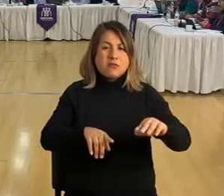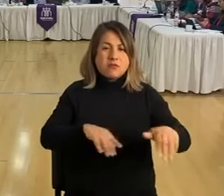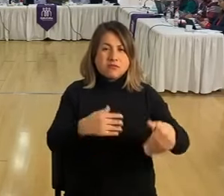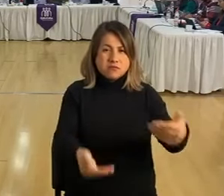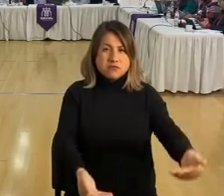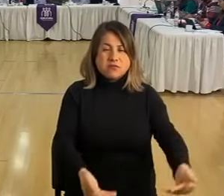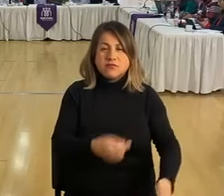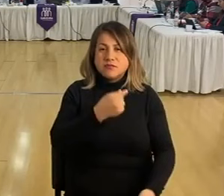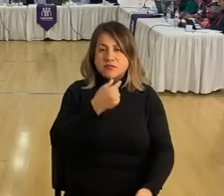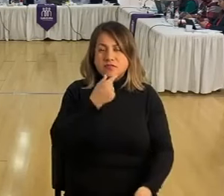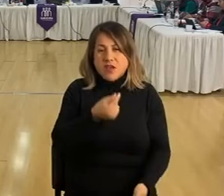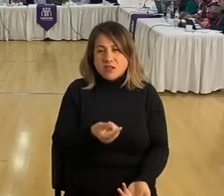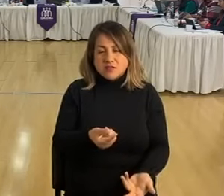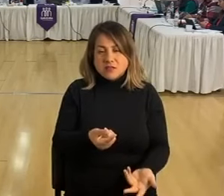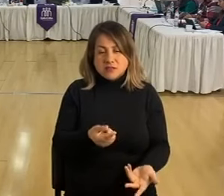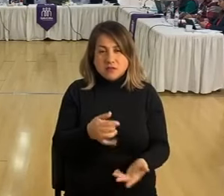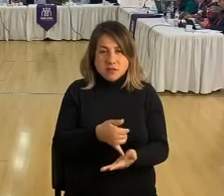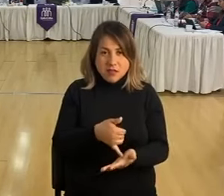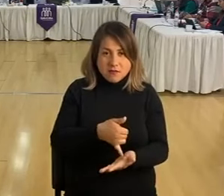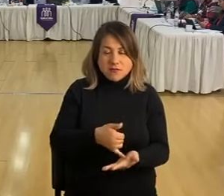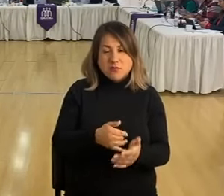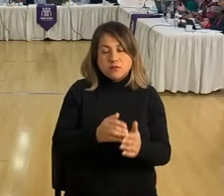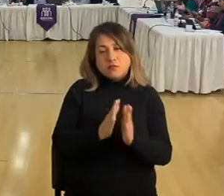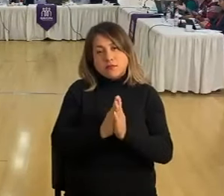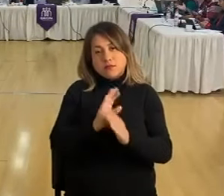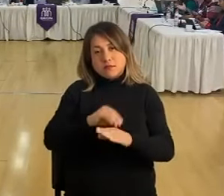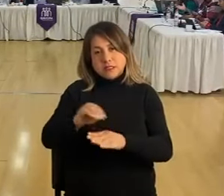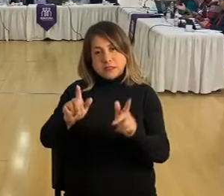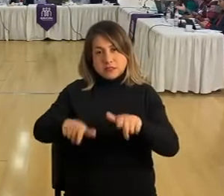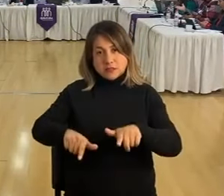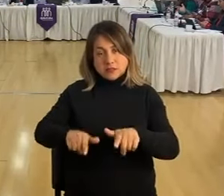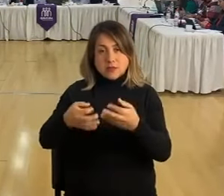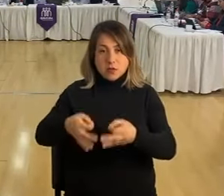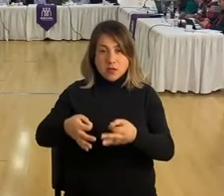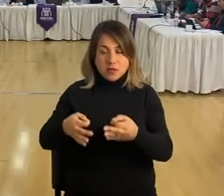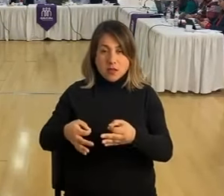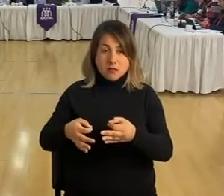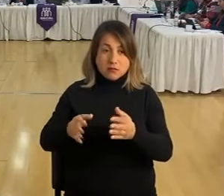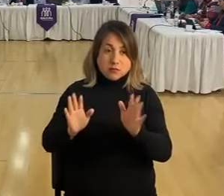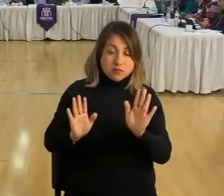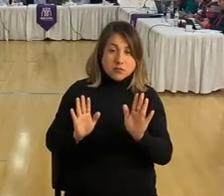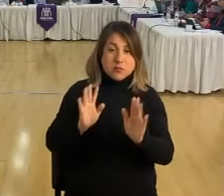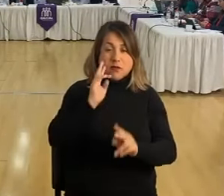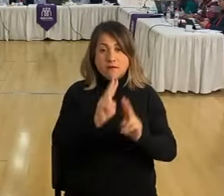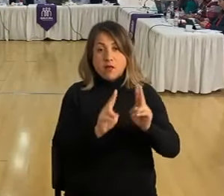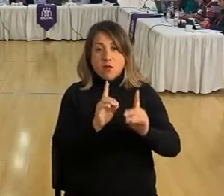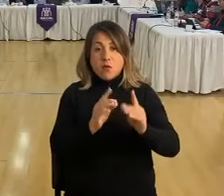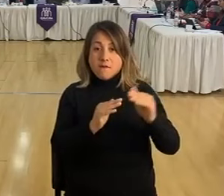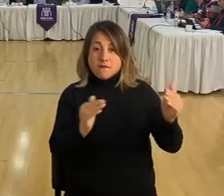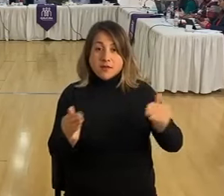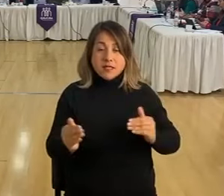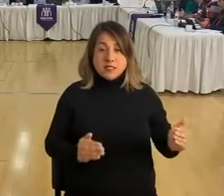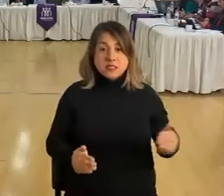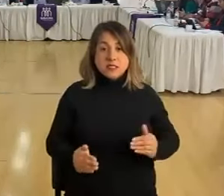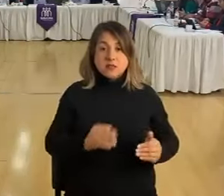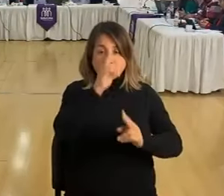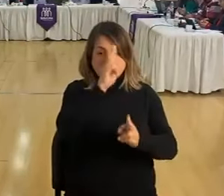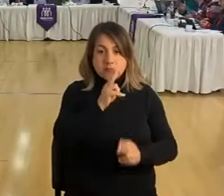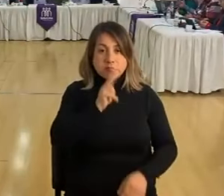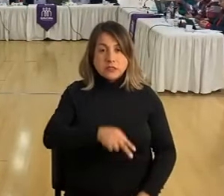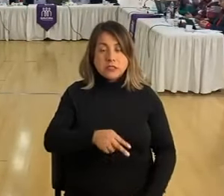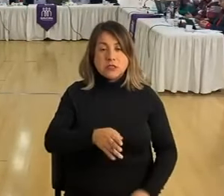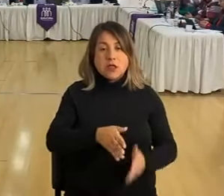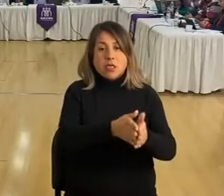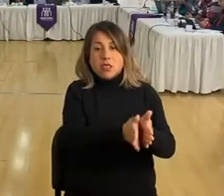es importante la presencia de seguridad comunitaria para evitar que, no sé, algún vecino inescrupuloso, que no respete el